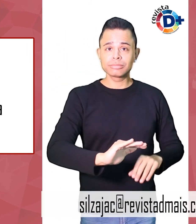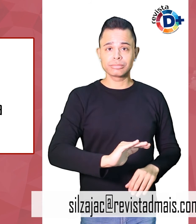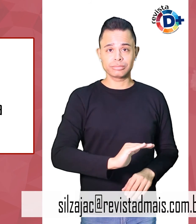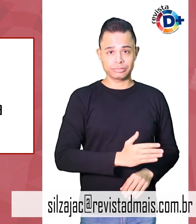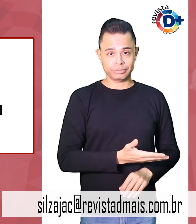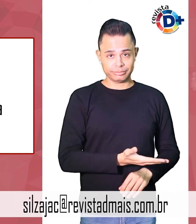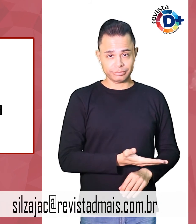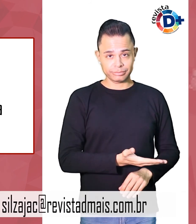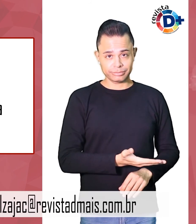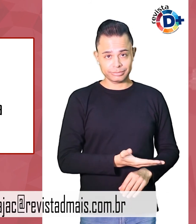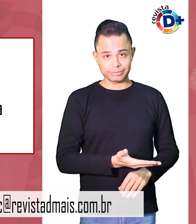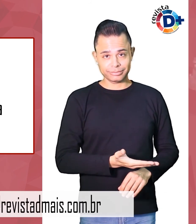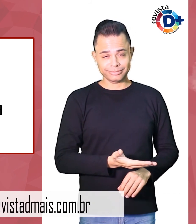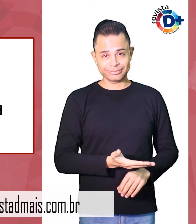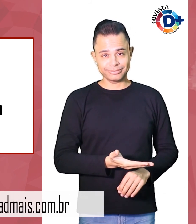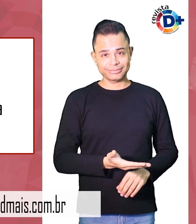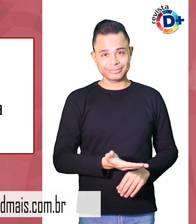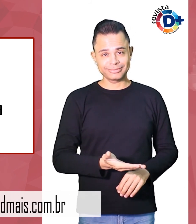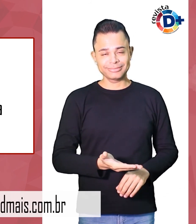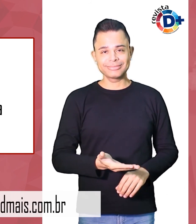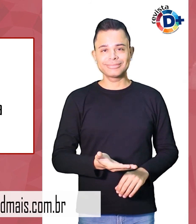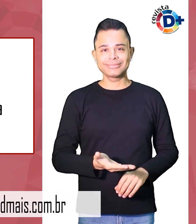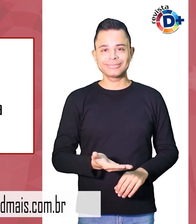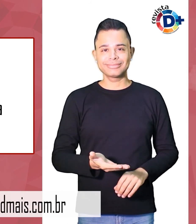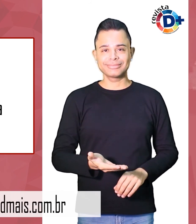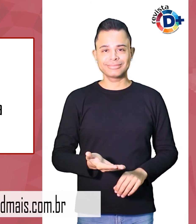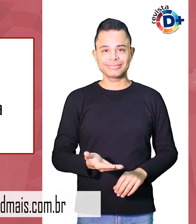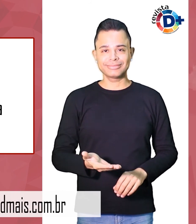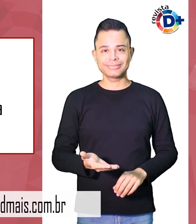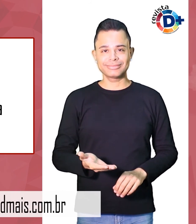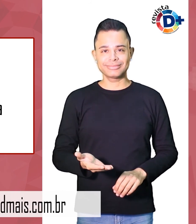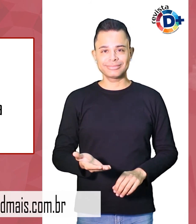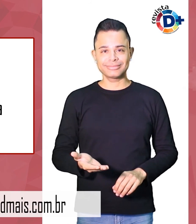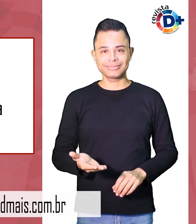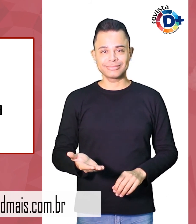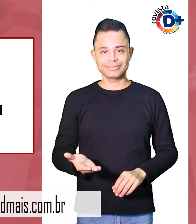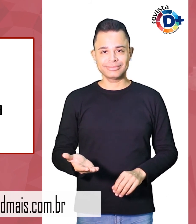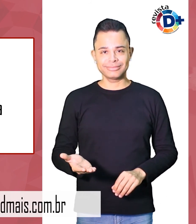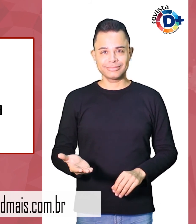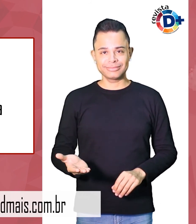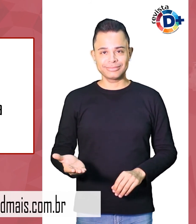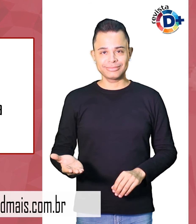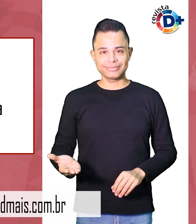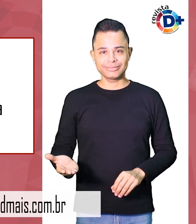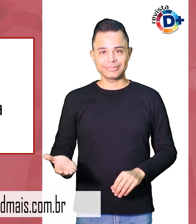silzajac arroba revistademais .com .br